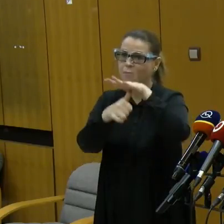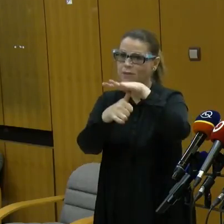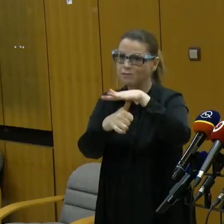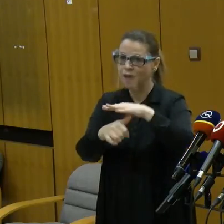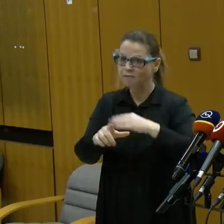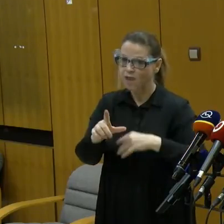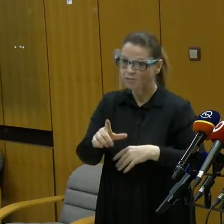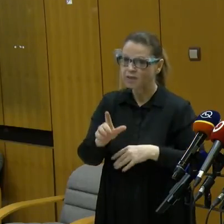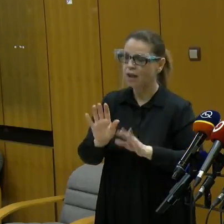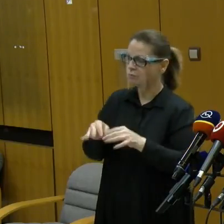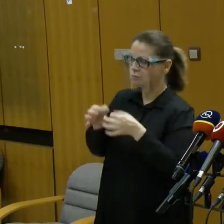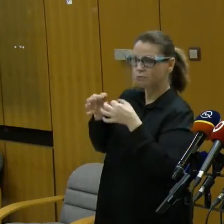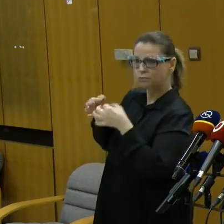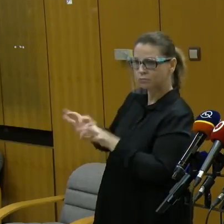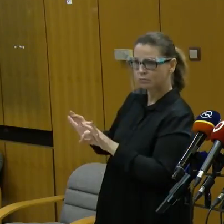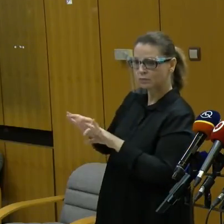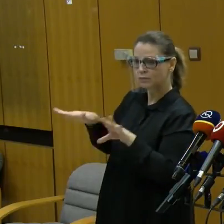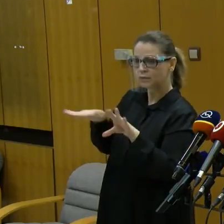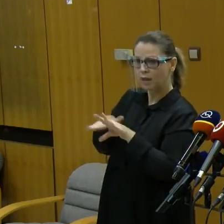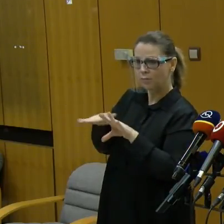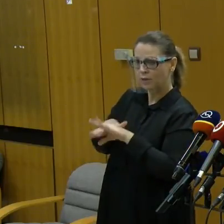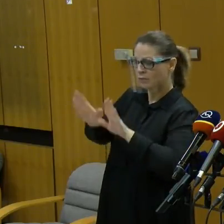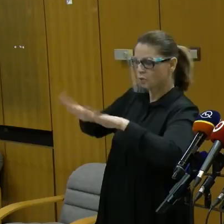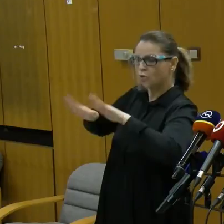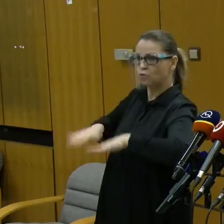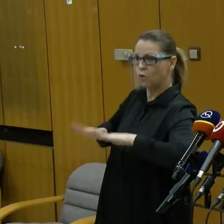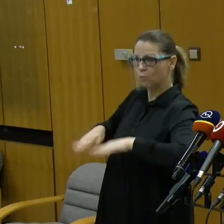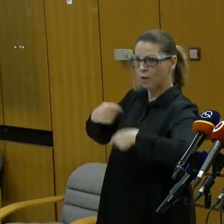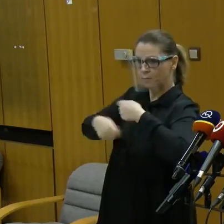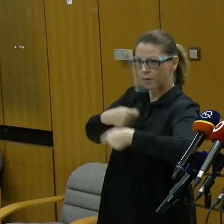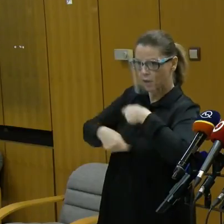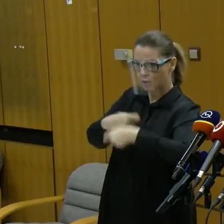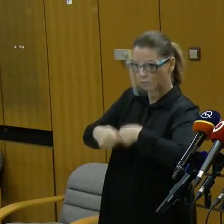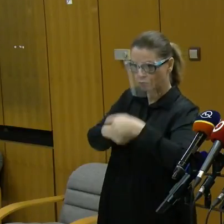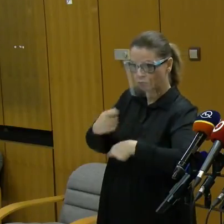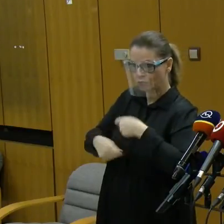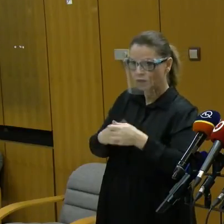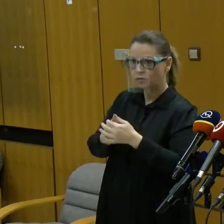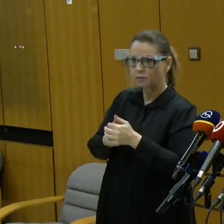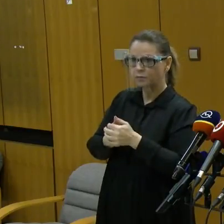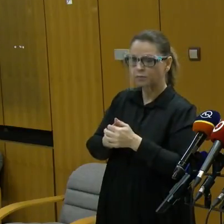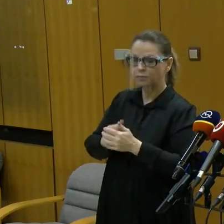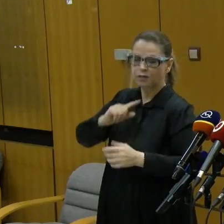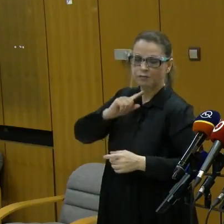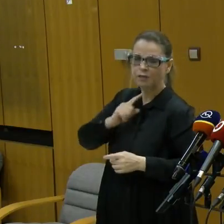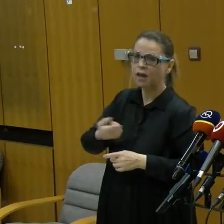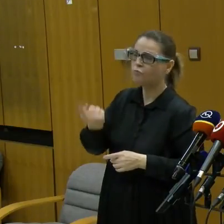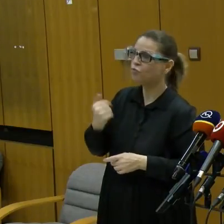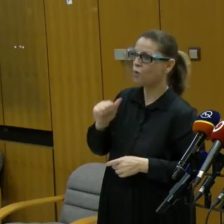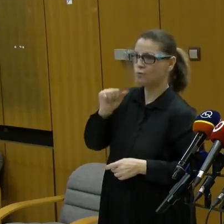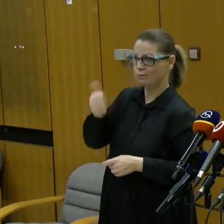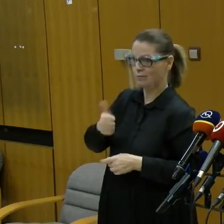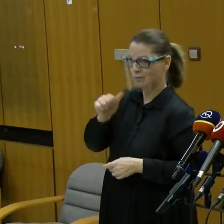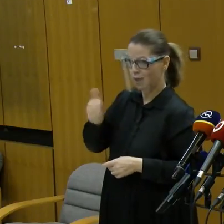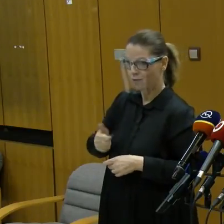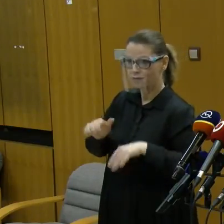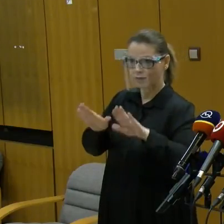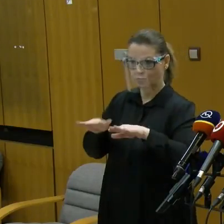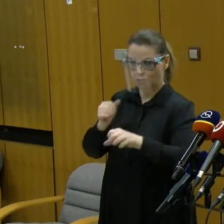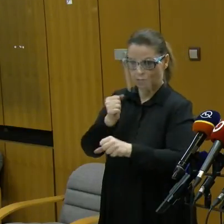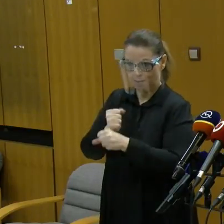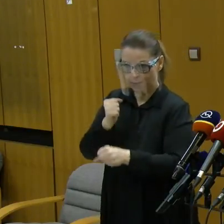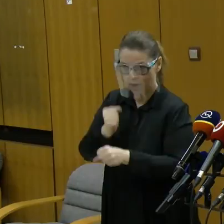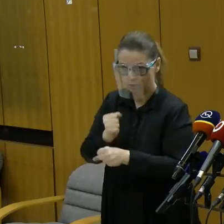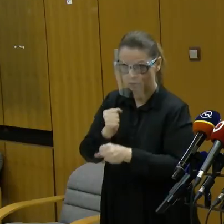nechali svojich zamestnancov na home office-och. Čo najskôr, najlepšieho, zajtreštieho dňa. Pokiaľ teraz